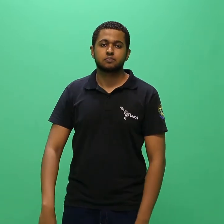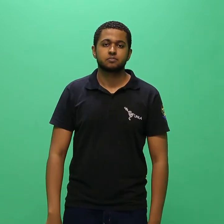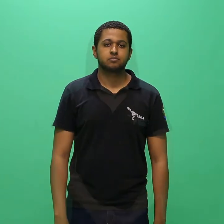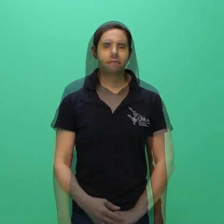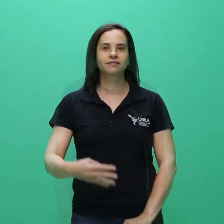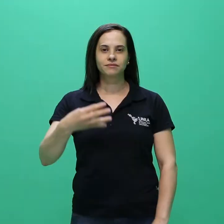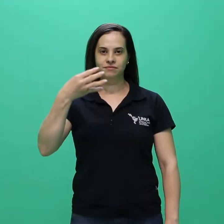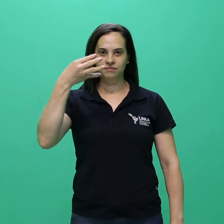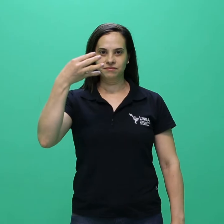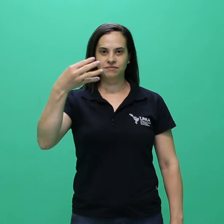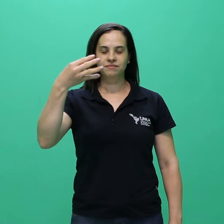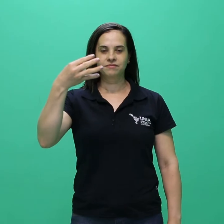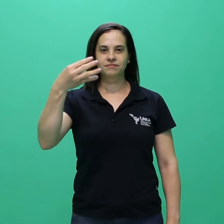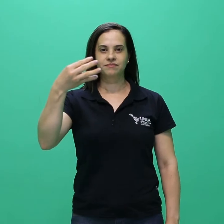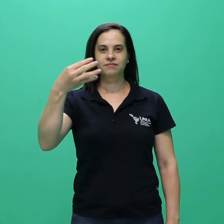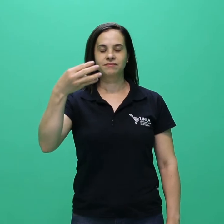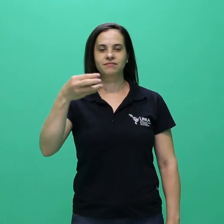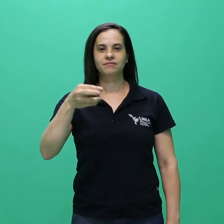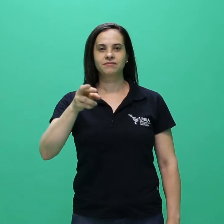4.4. ingresso